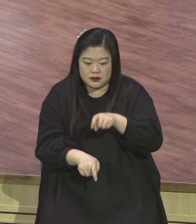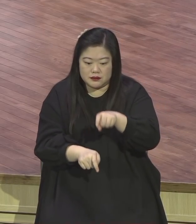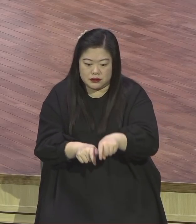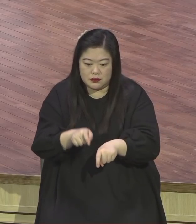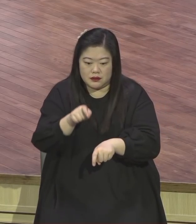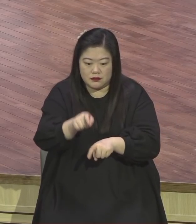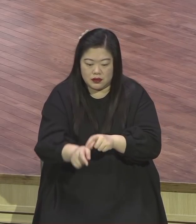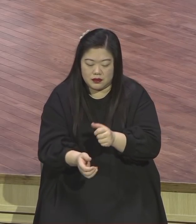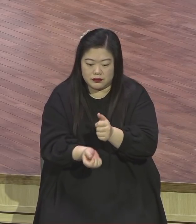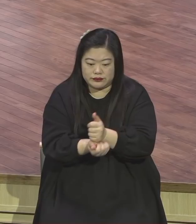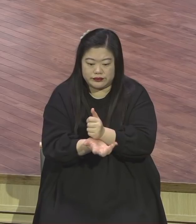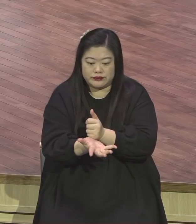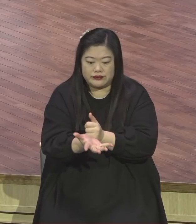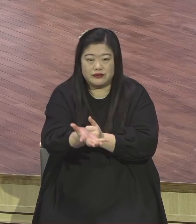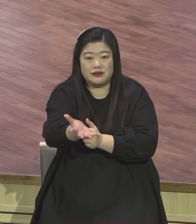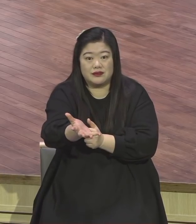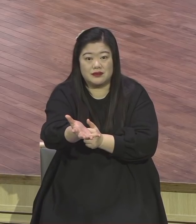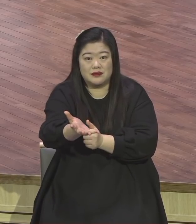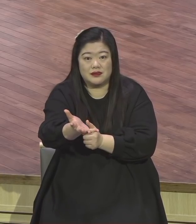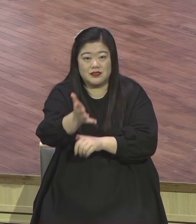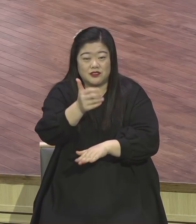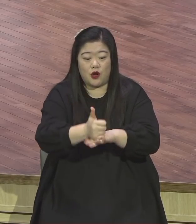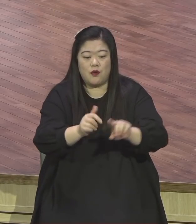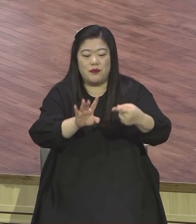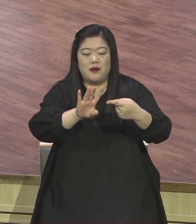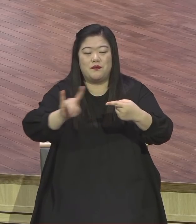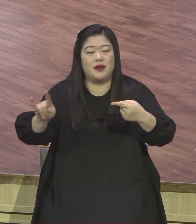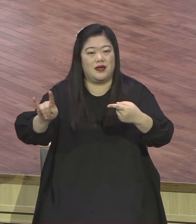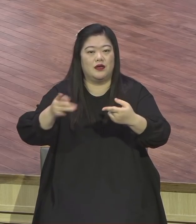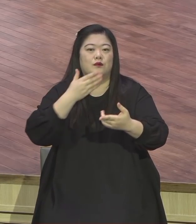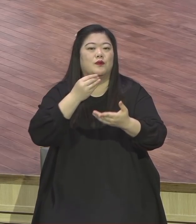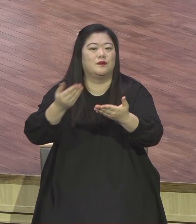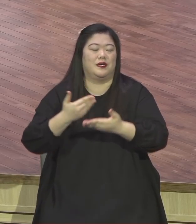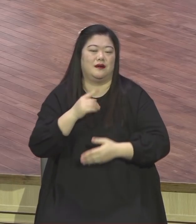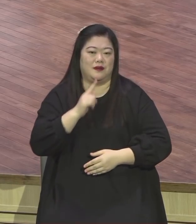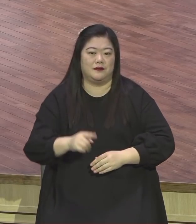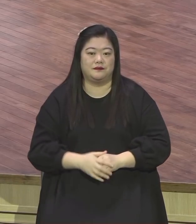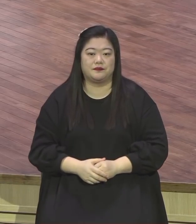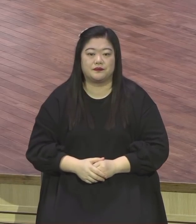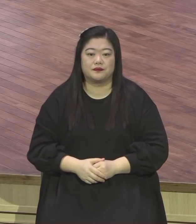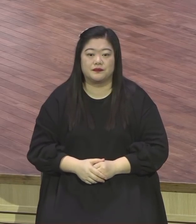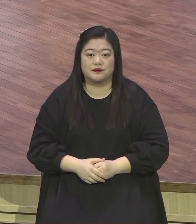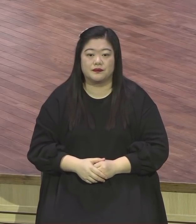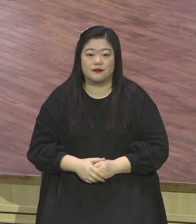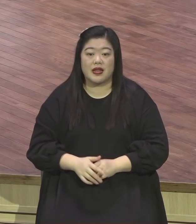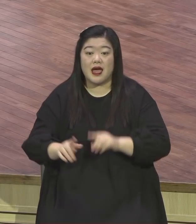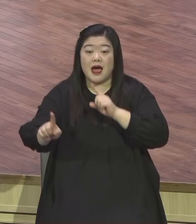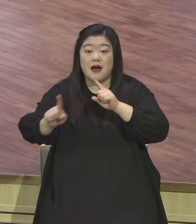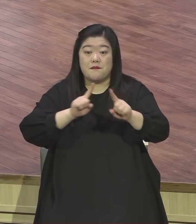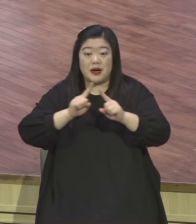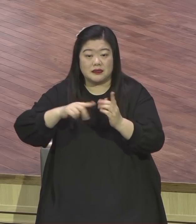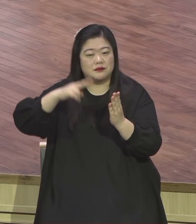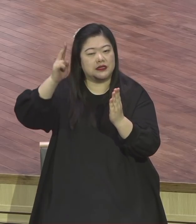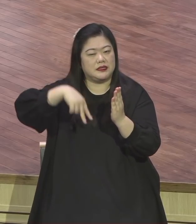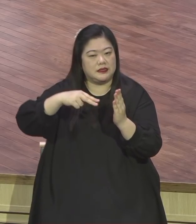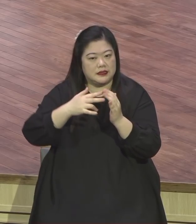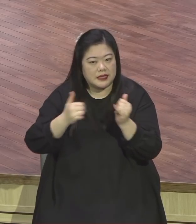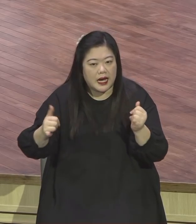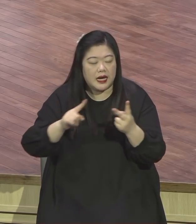요한계수 1장 3절에 보면 이 여은의 말씀을 읽는 자와 듣는 자와 그 가운데 기록된 것을